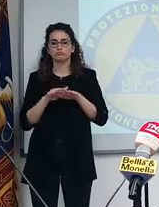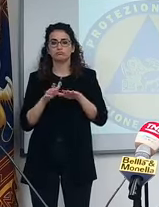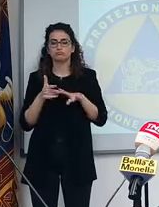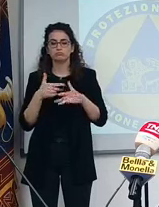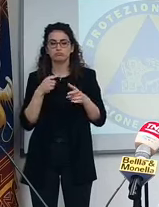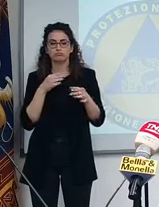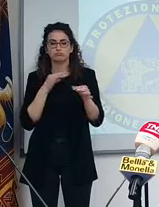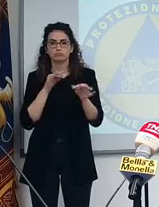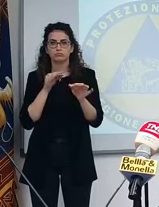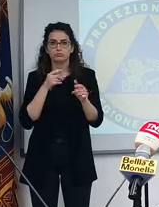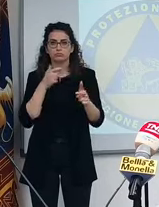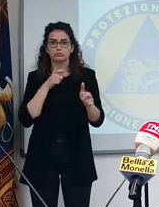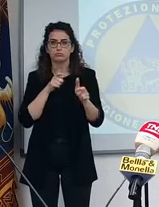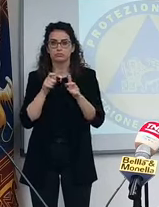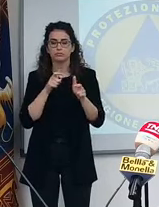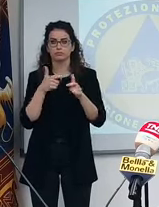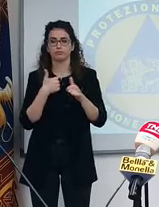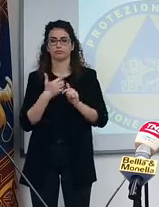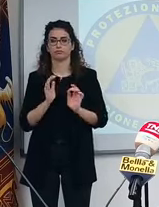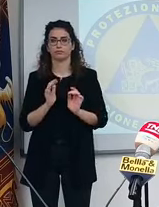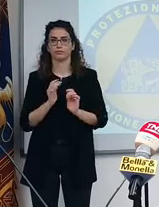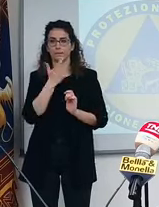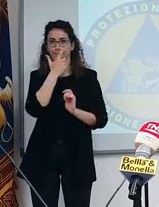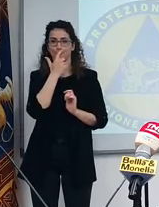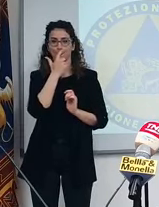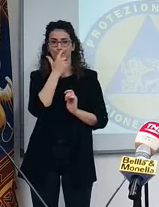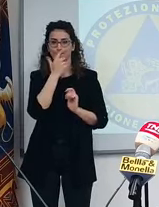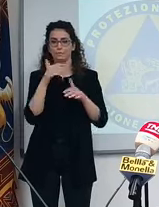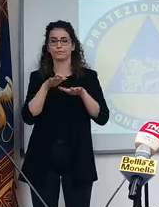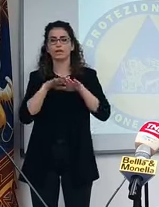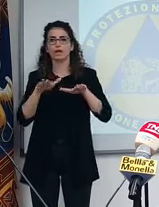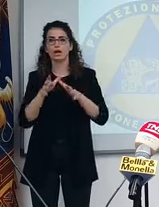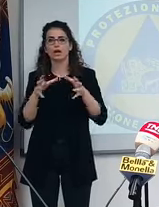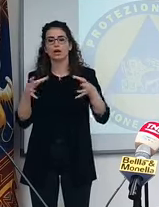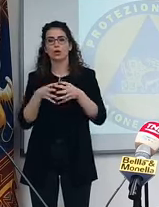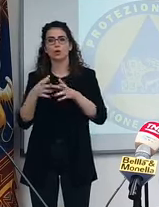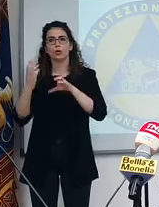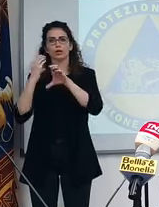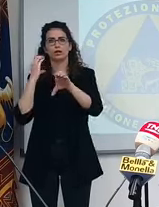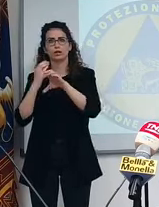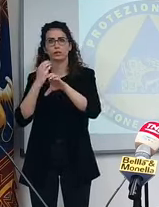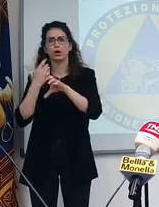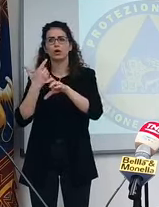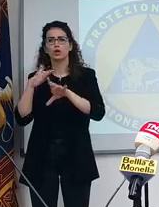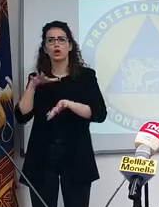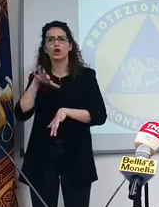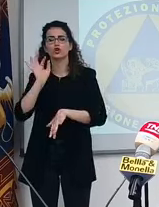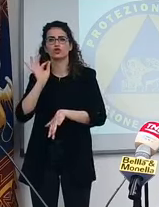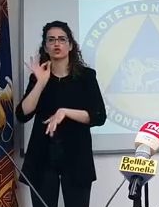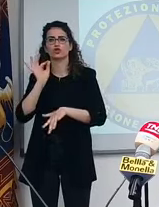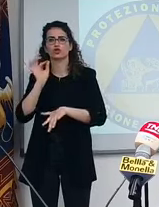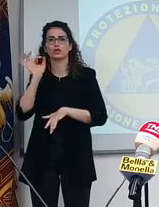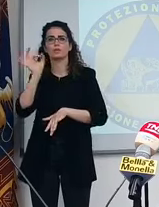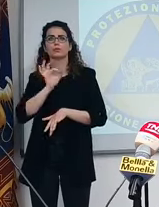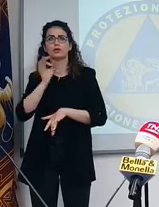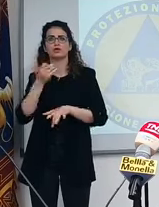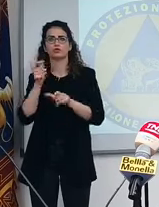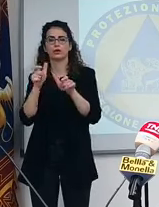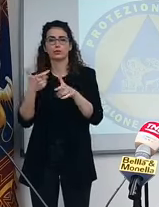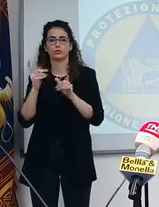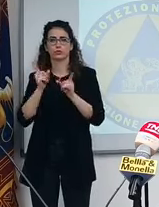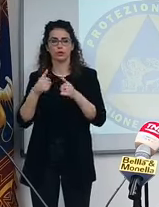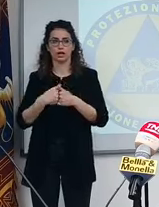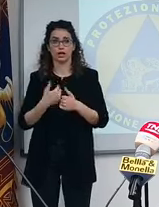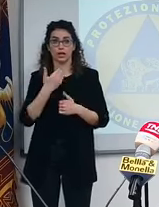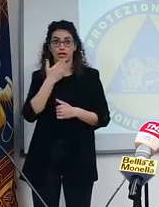vogliamo essere noi, cioè il tavolo che c'è per i trasporti deciderà qual è il livello di sostenibilità. Secondo noi in Veneto